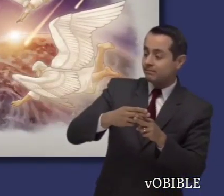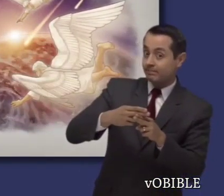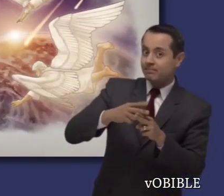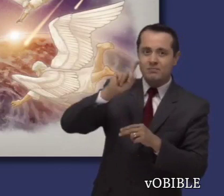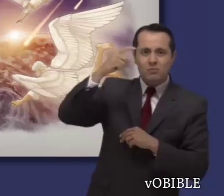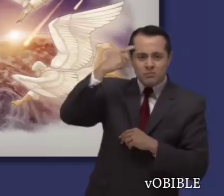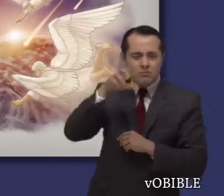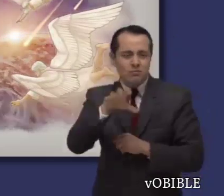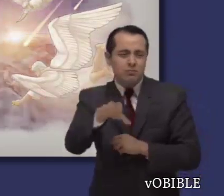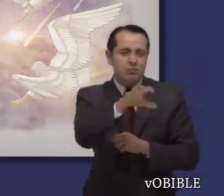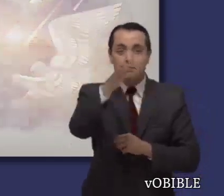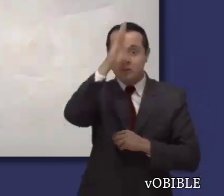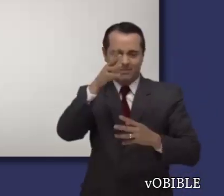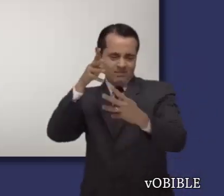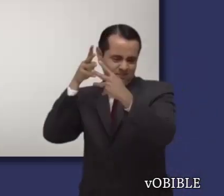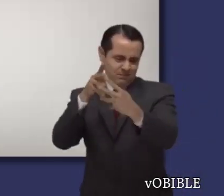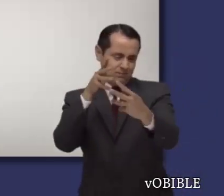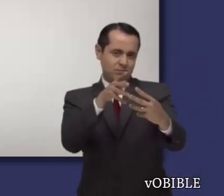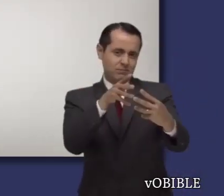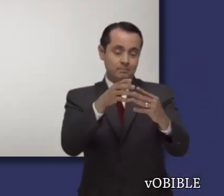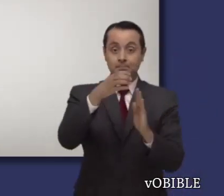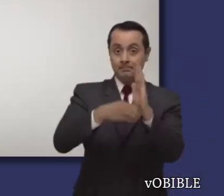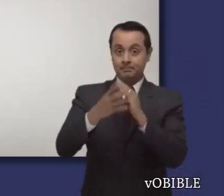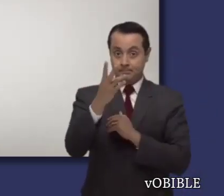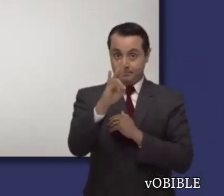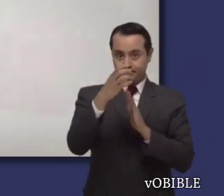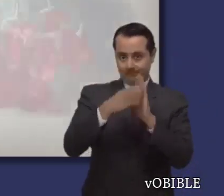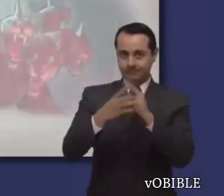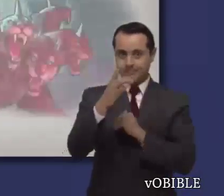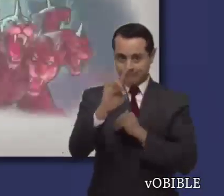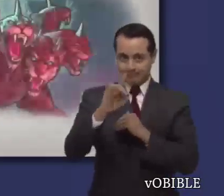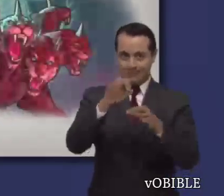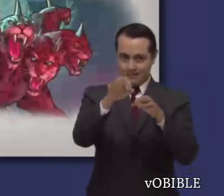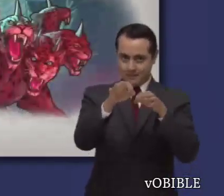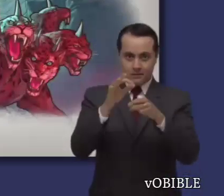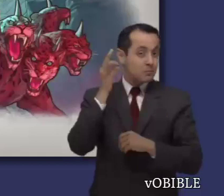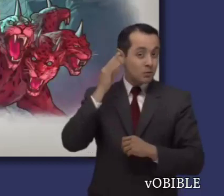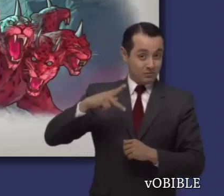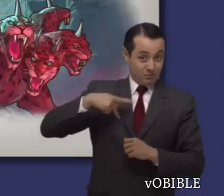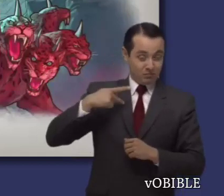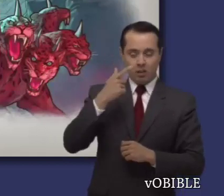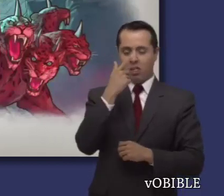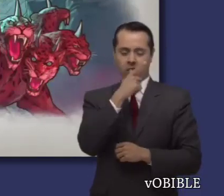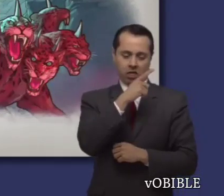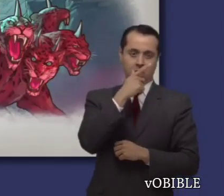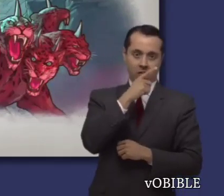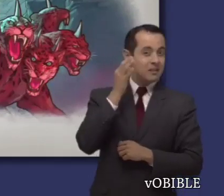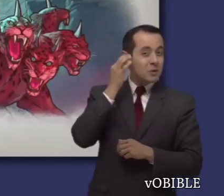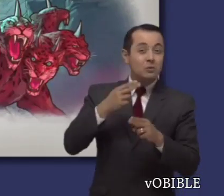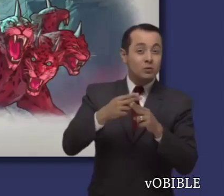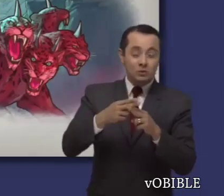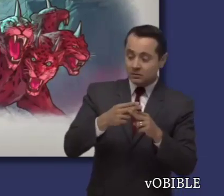llamado Armagedón. Los capítulos 17 y 18 hablan de una prostituta borracha llamada